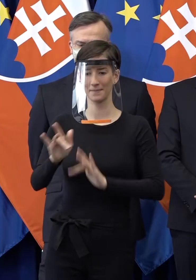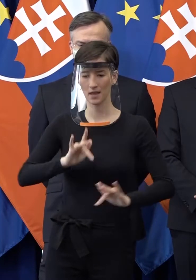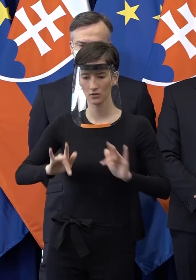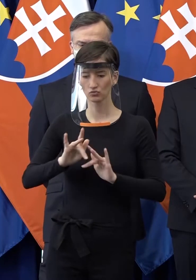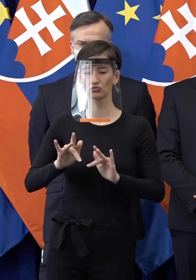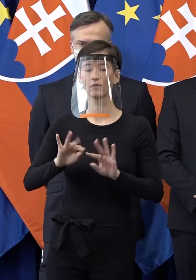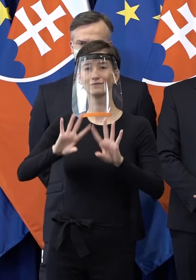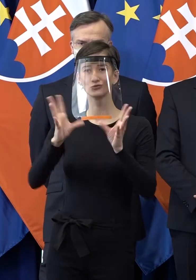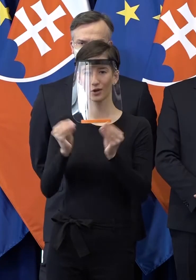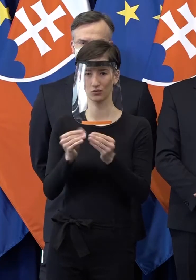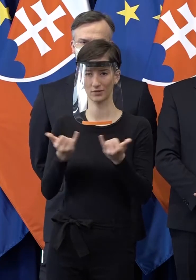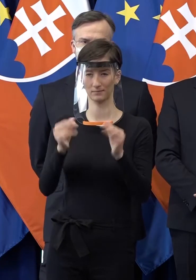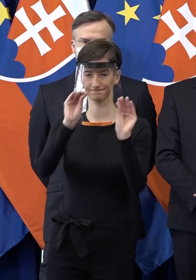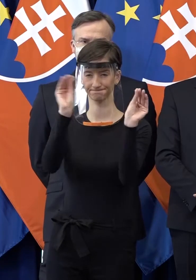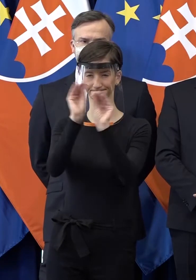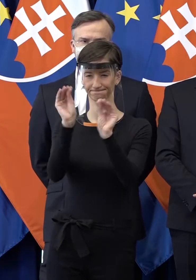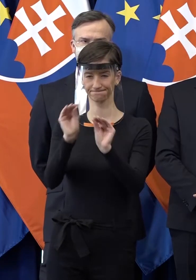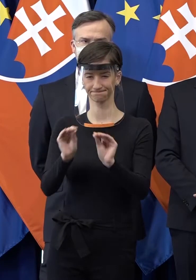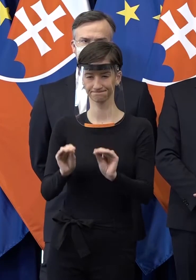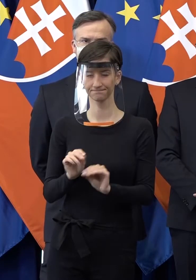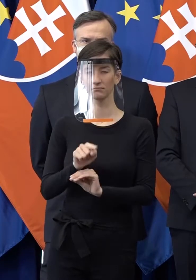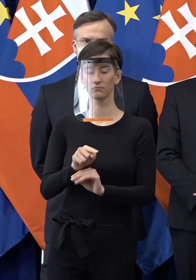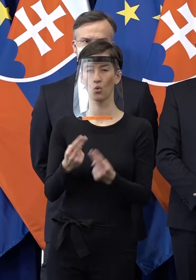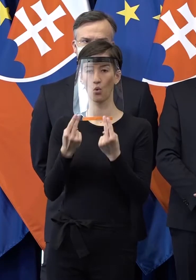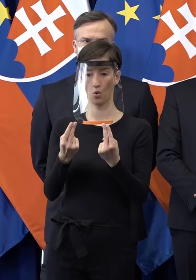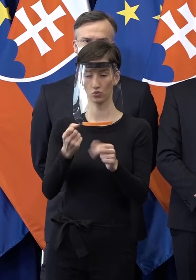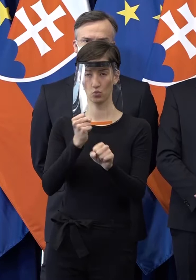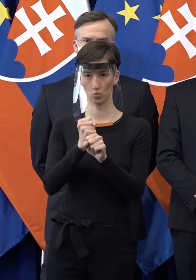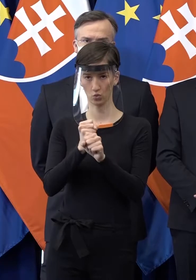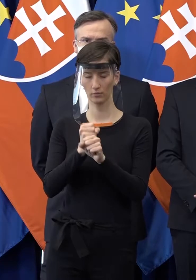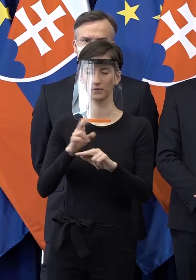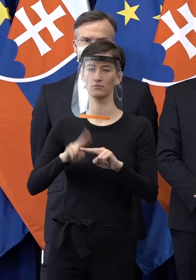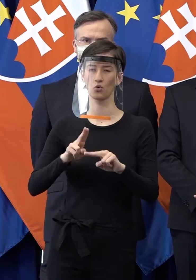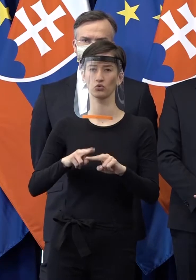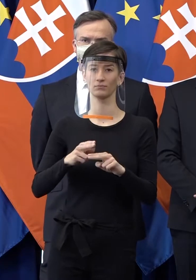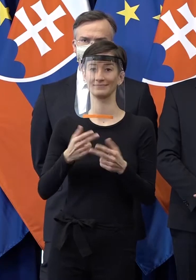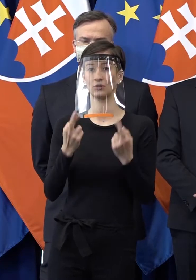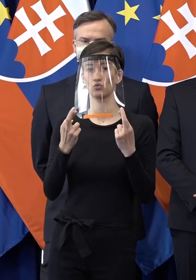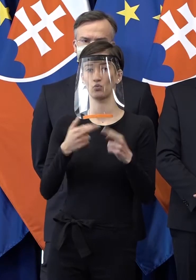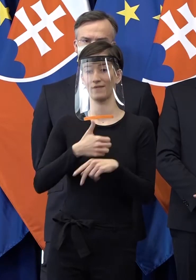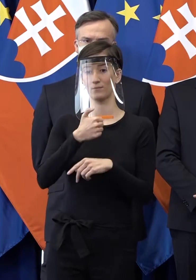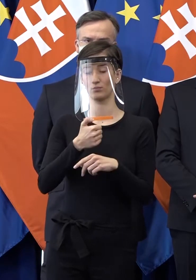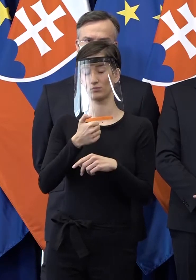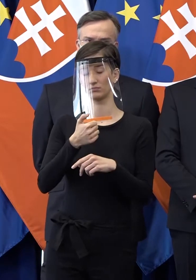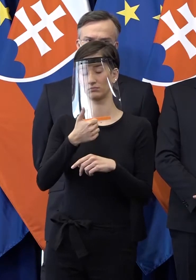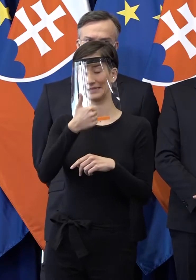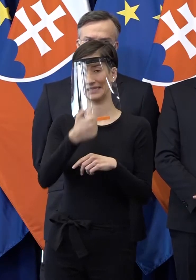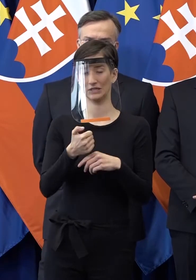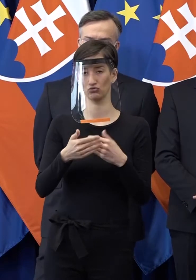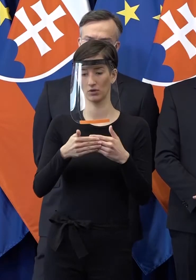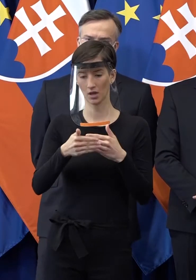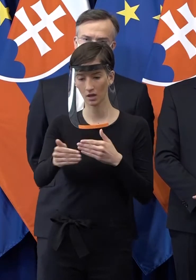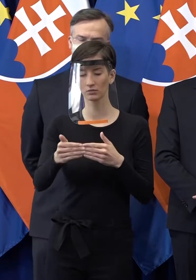všetko a tak, ako pán premiér povedal, verím, že do konca týždňa budeme vedieť oznámiť riešenie, ktoré bude priateľné pre